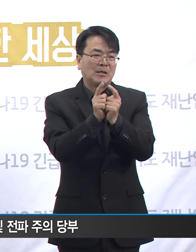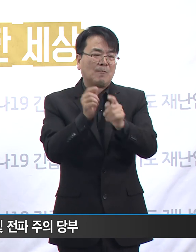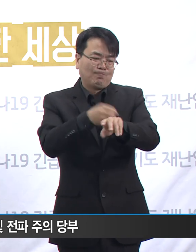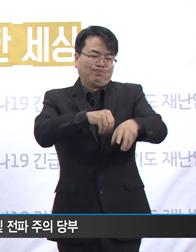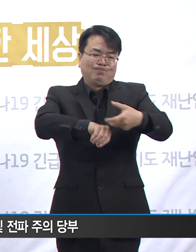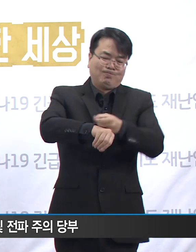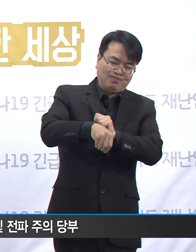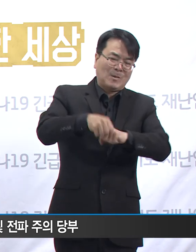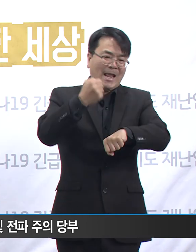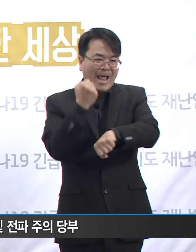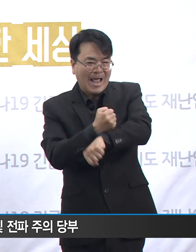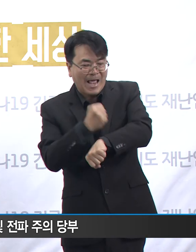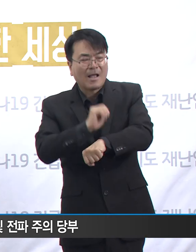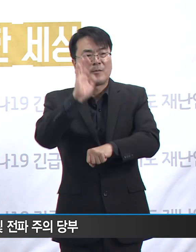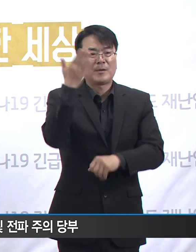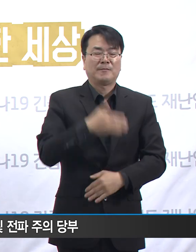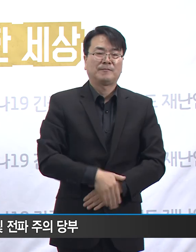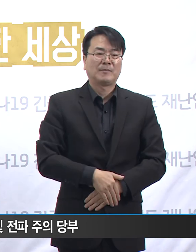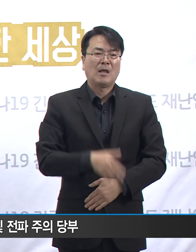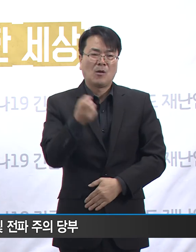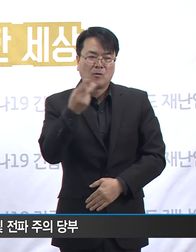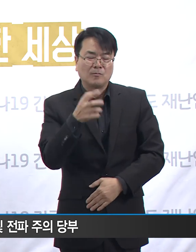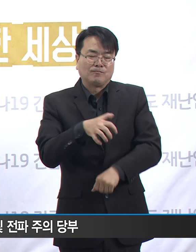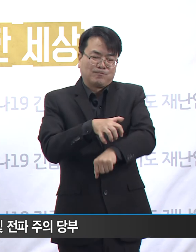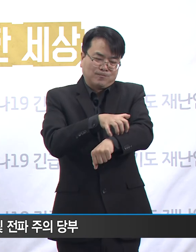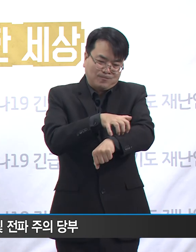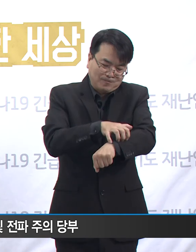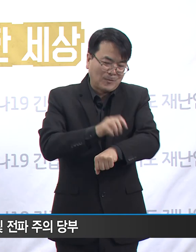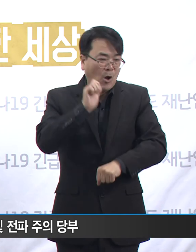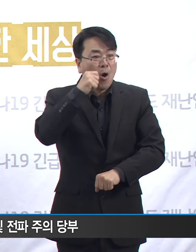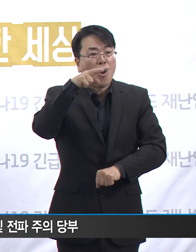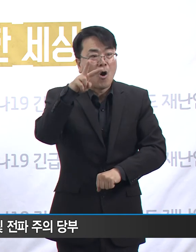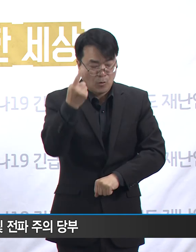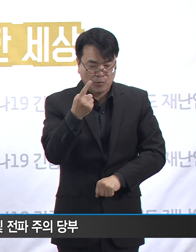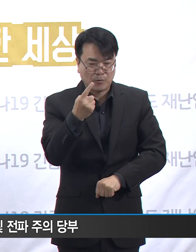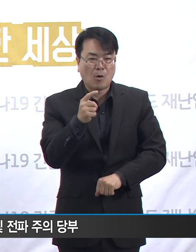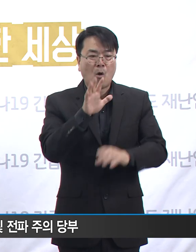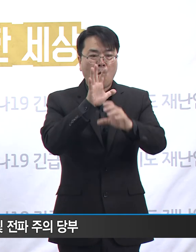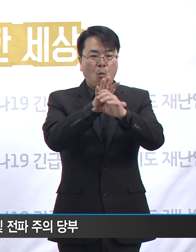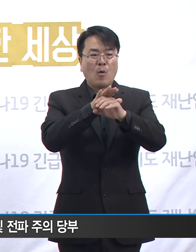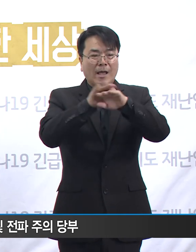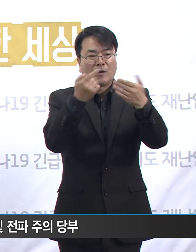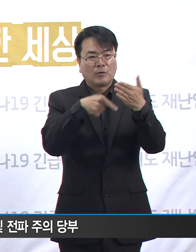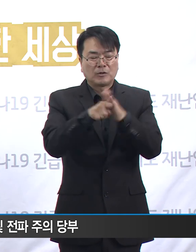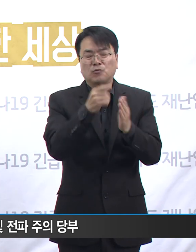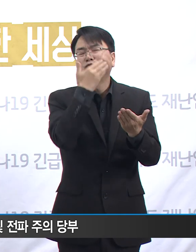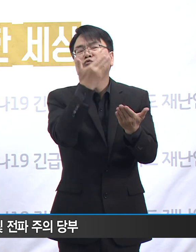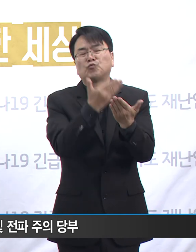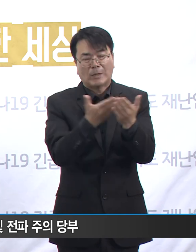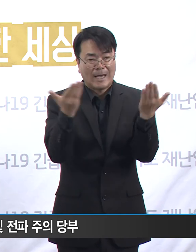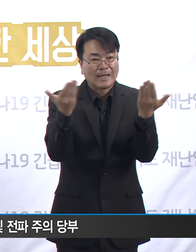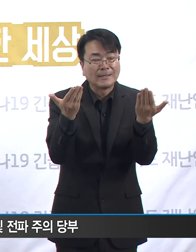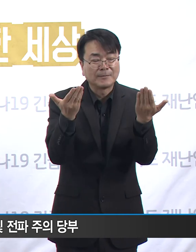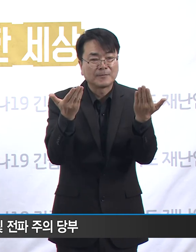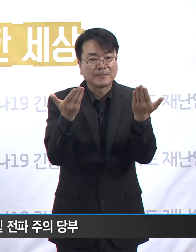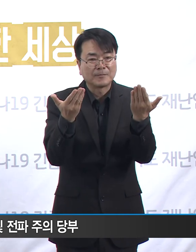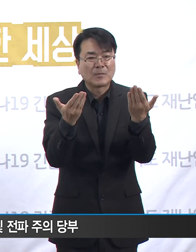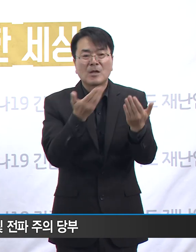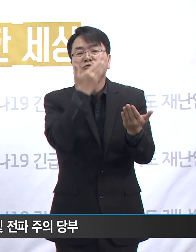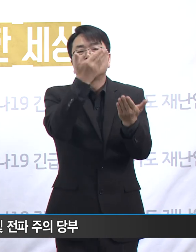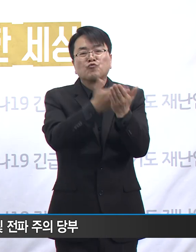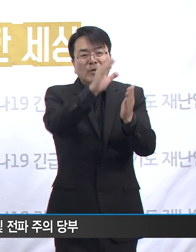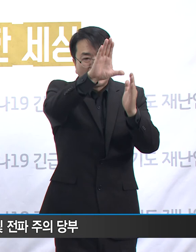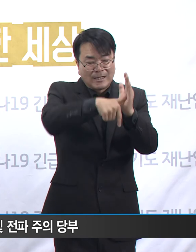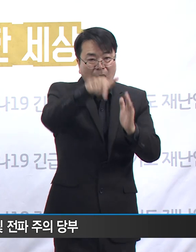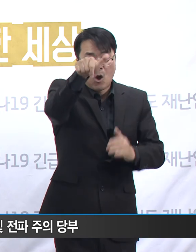느껴질 수 있는 단순한 일이지만 코로나19 방역 초동 대치에 있어서 매우 중요한 업무입니다. 골든타임을 가르는